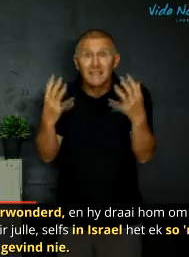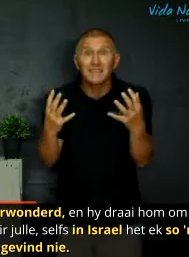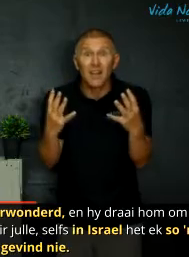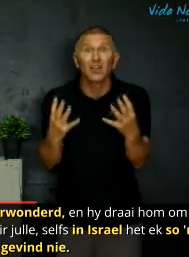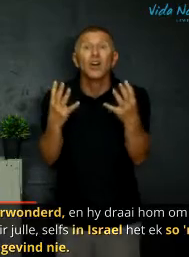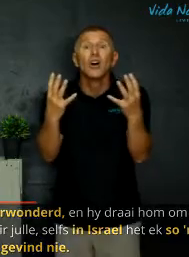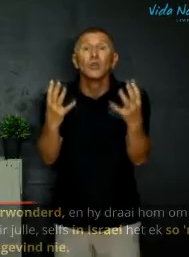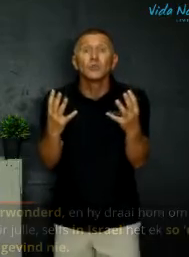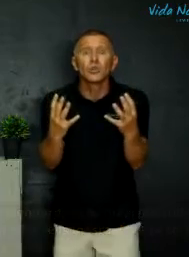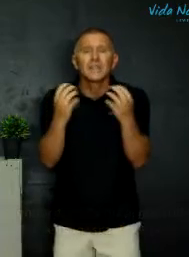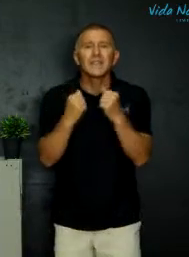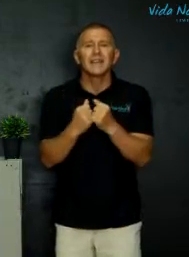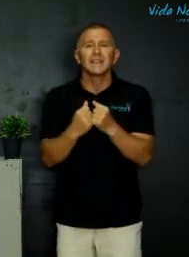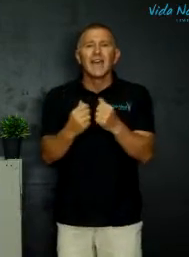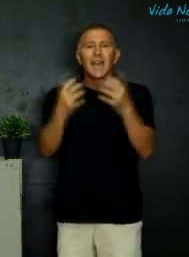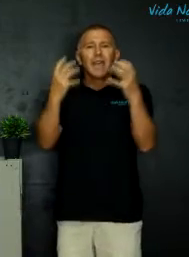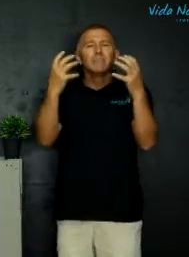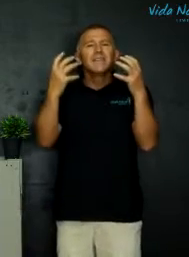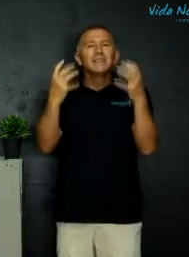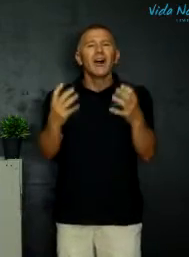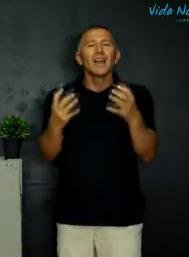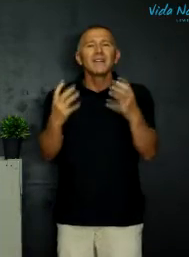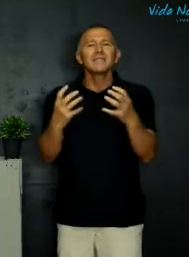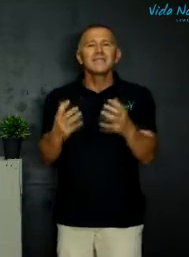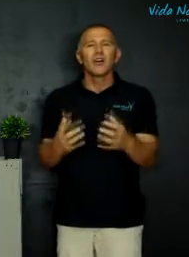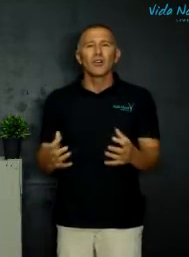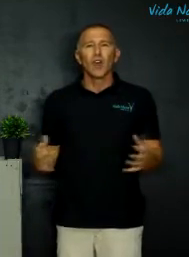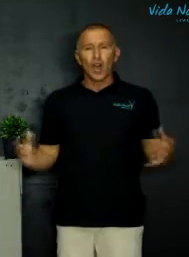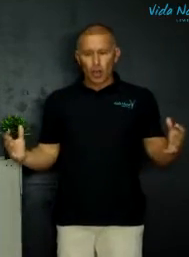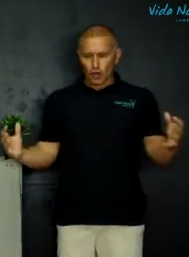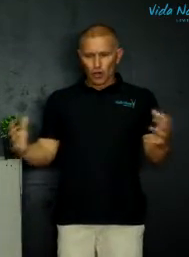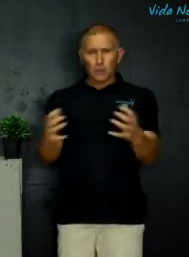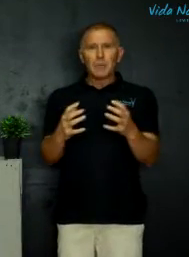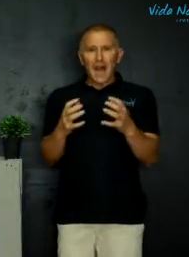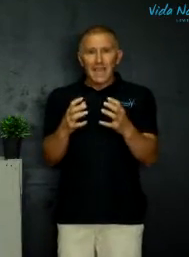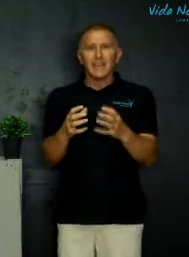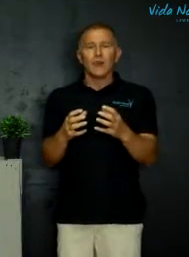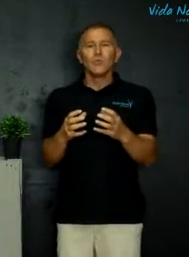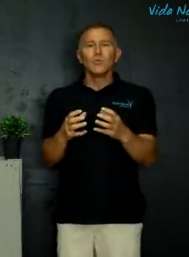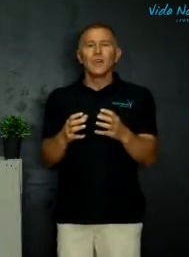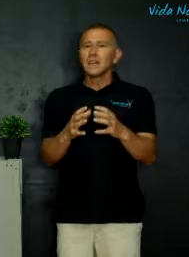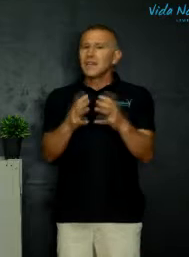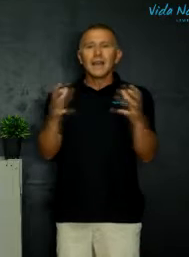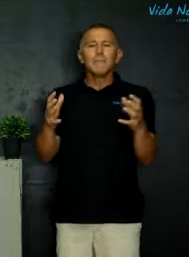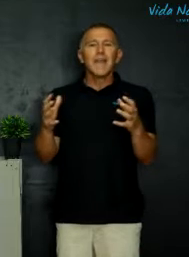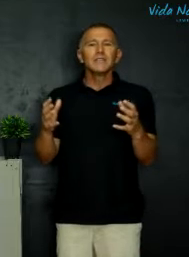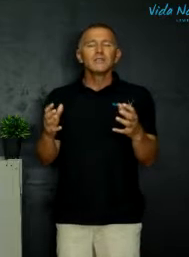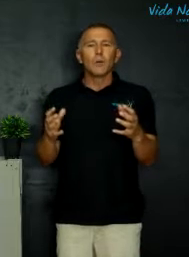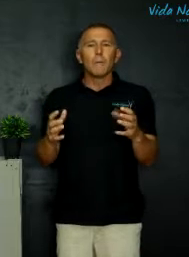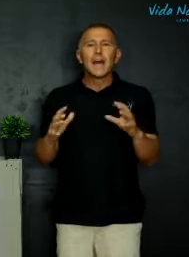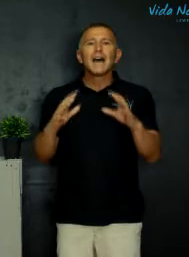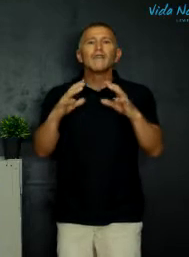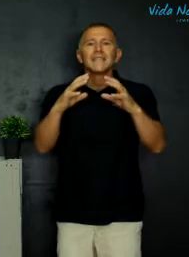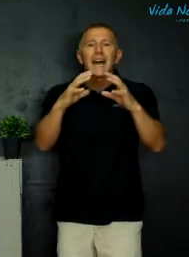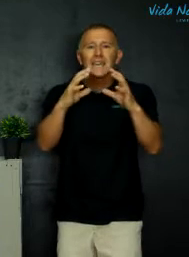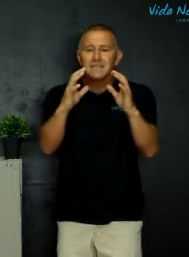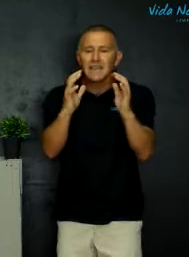gesag autoriteit en met die gesag roep hy nou die jyle mensdom want hy is